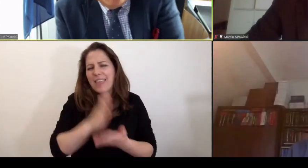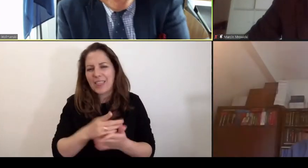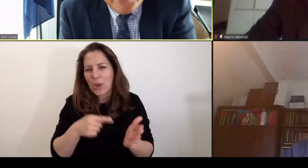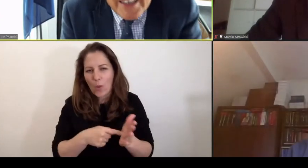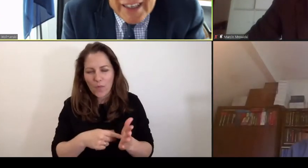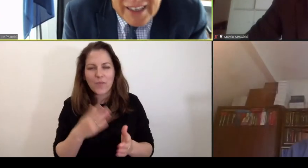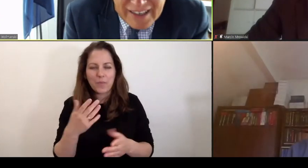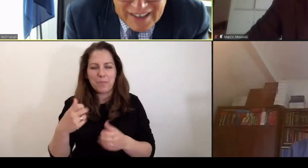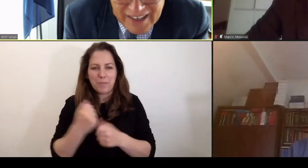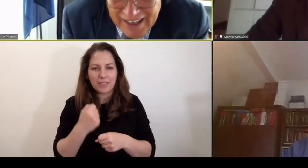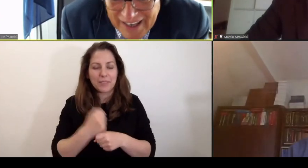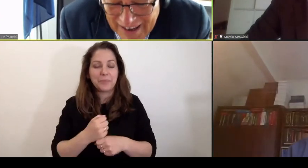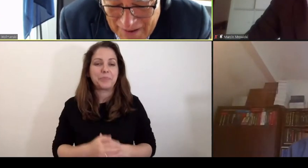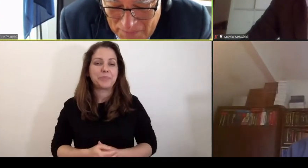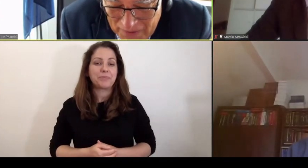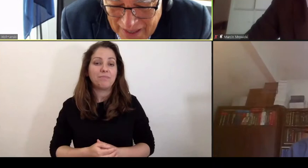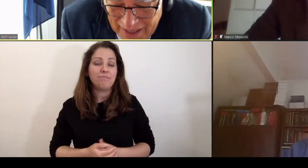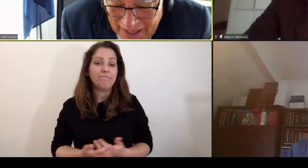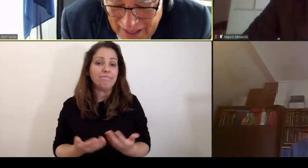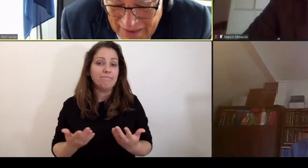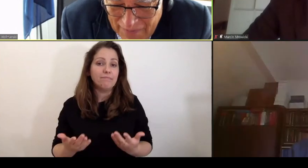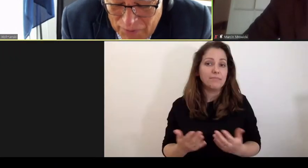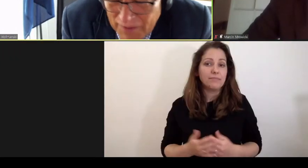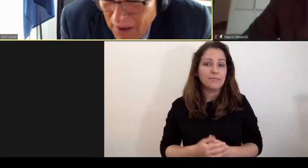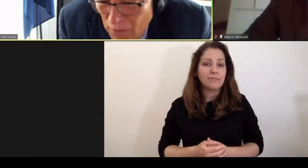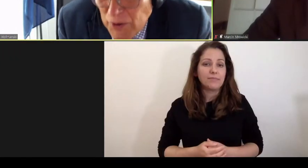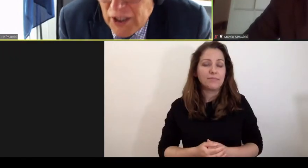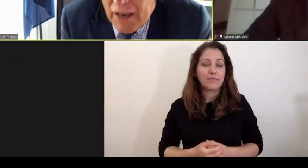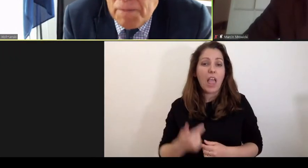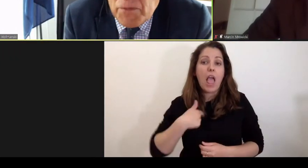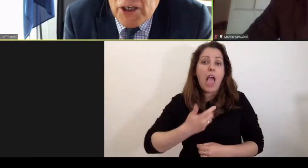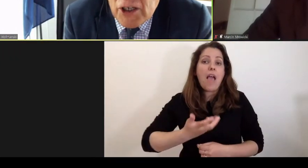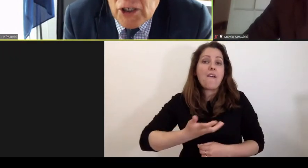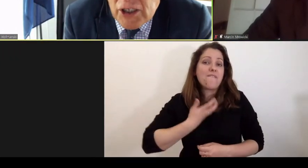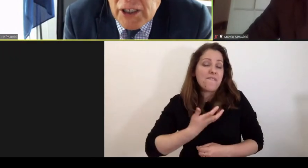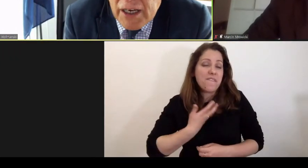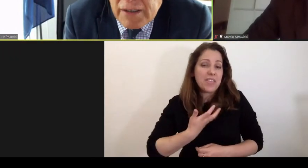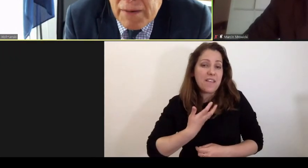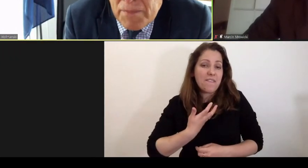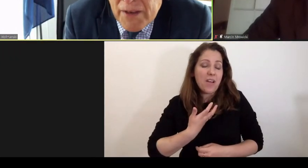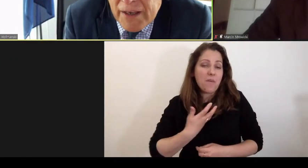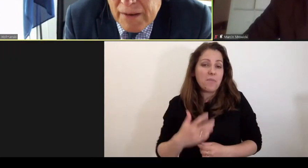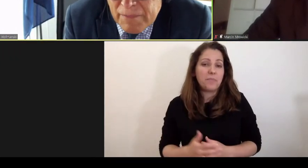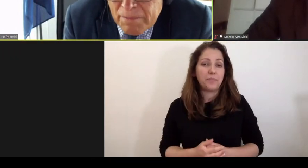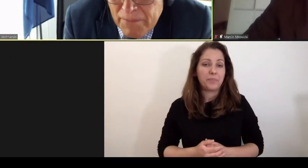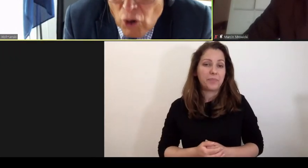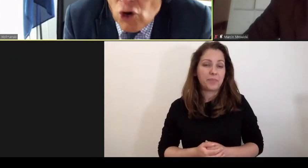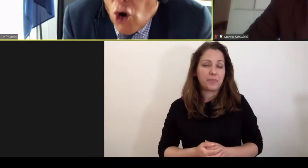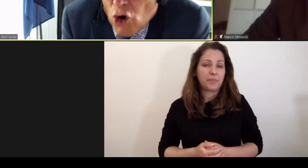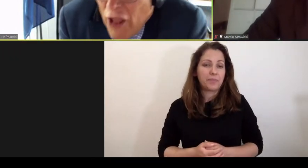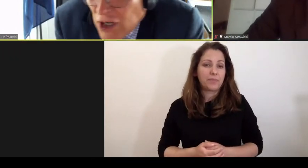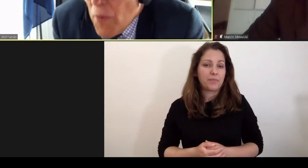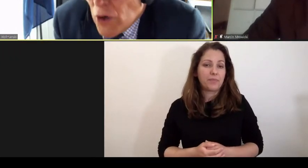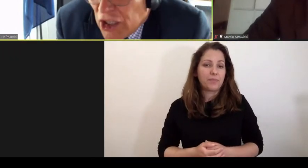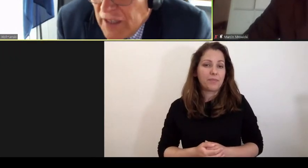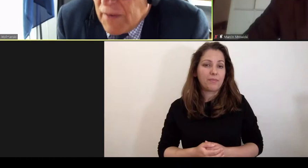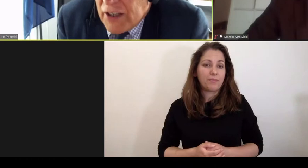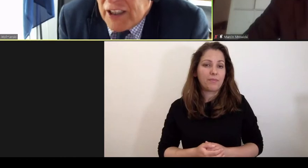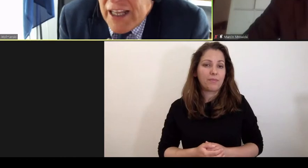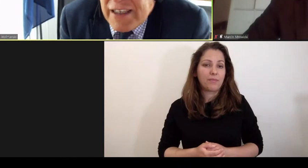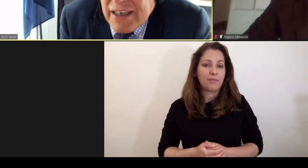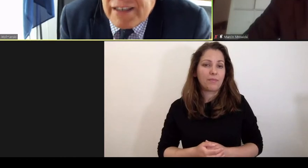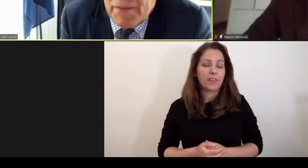No więc wydawało mi się, że należało by